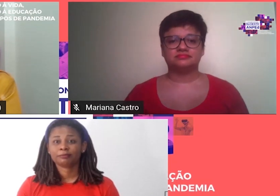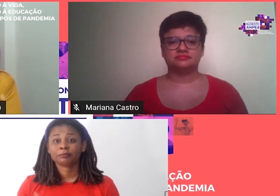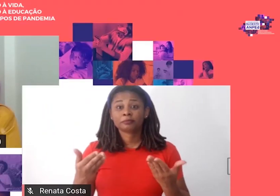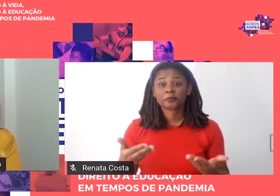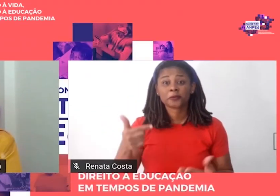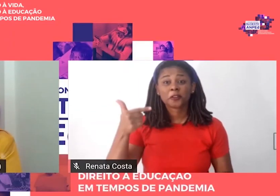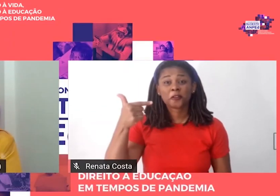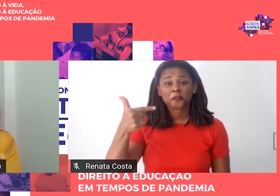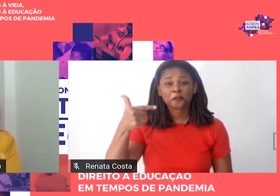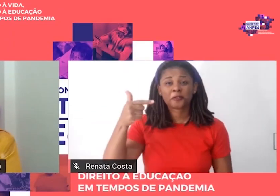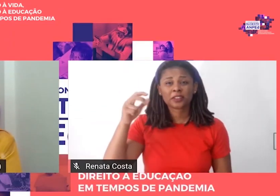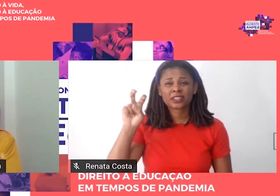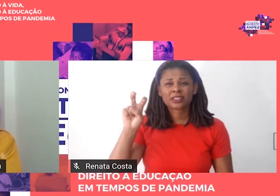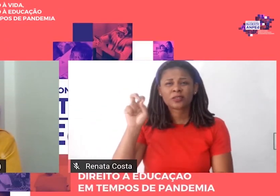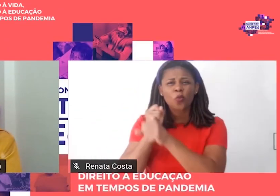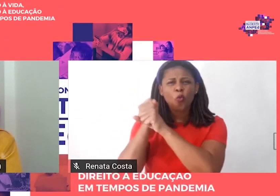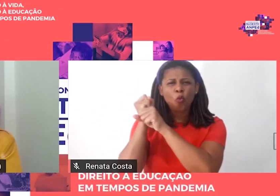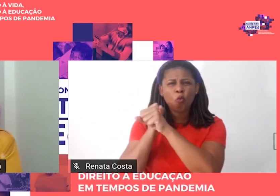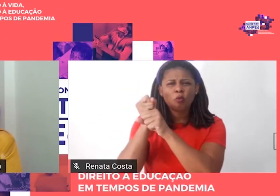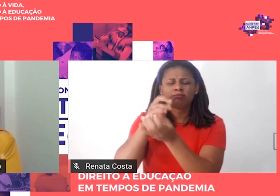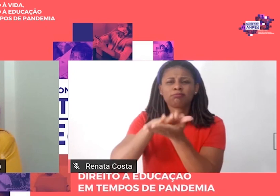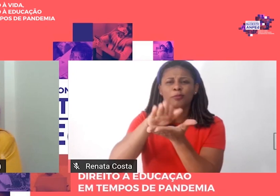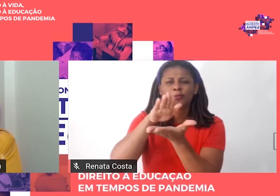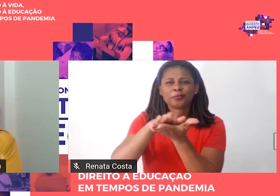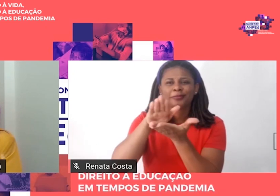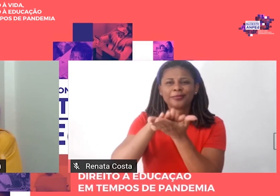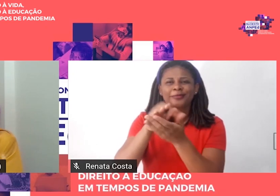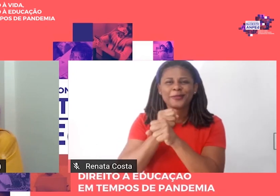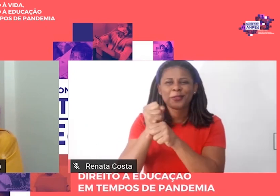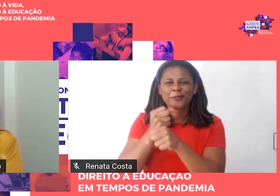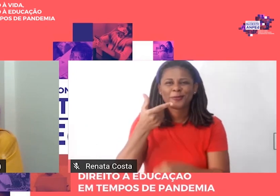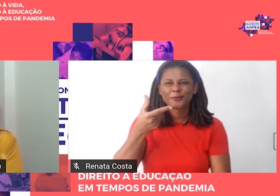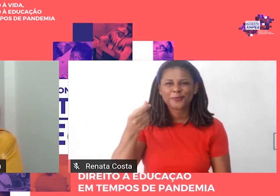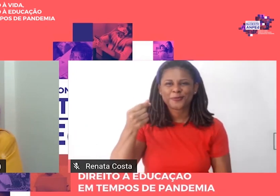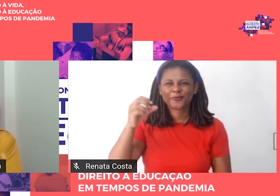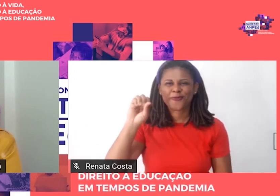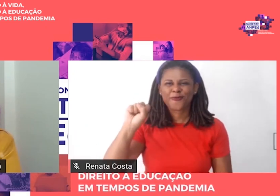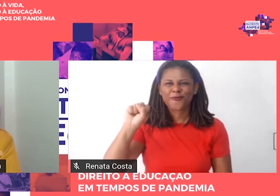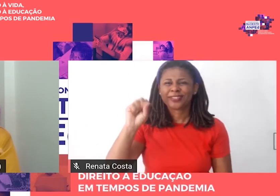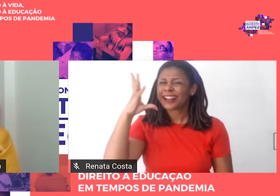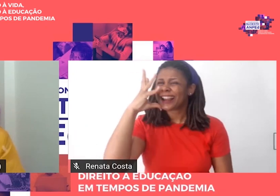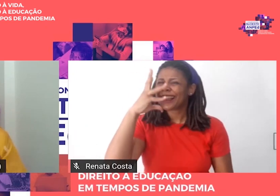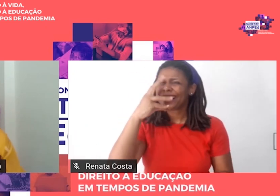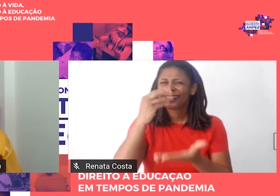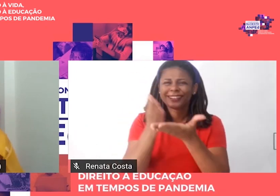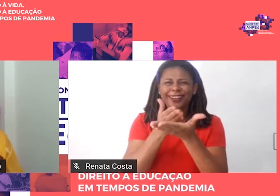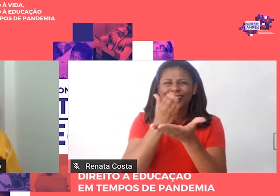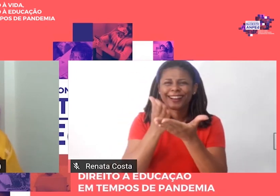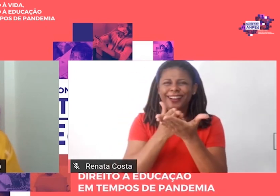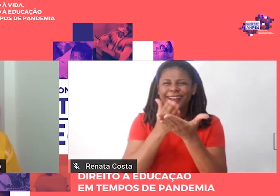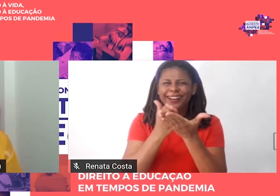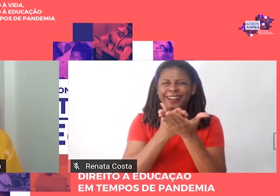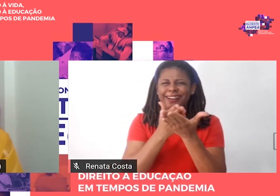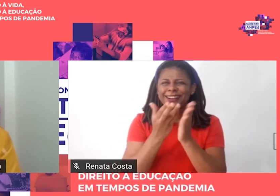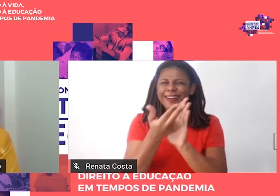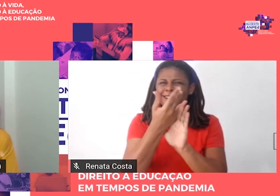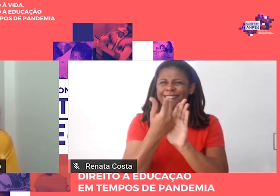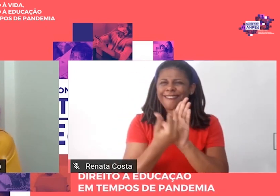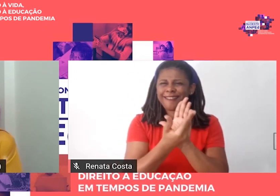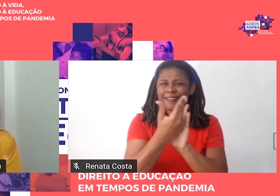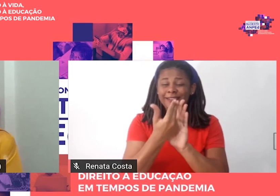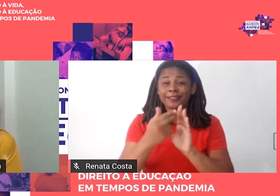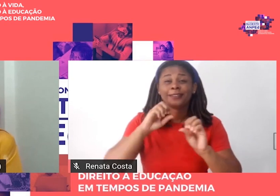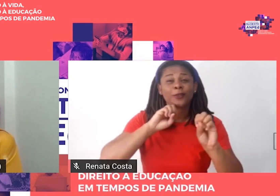Publicada Em 2008 Uma capa Belíssima Também Educação E democracia Possui